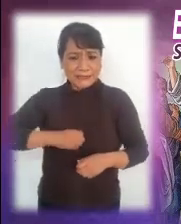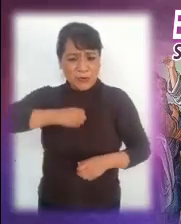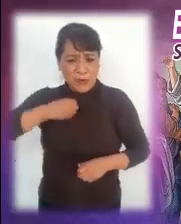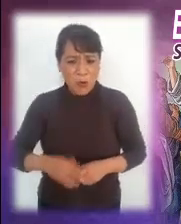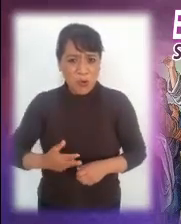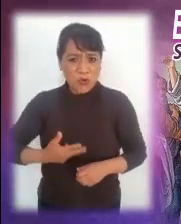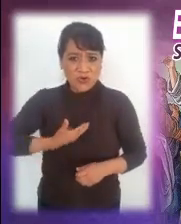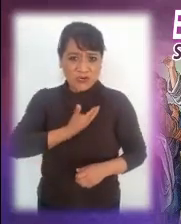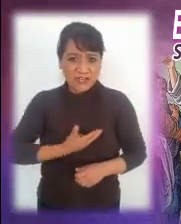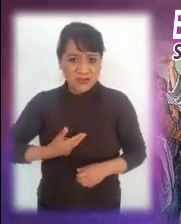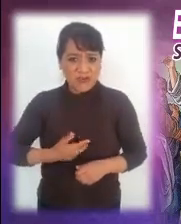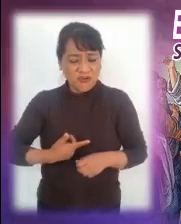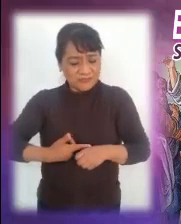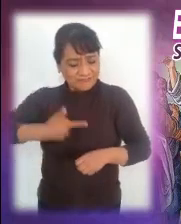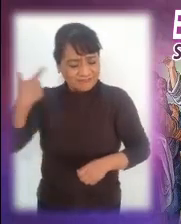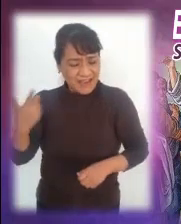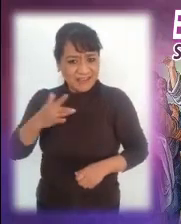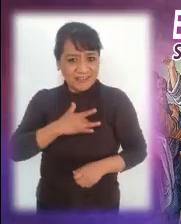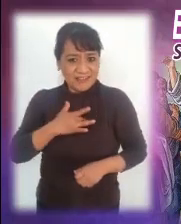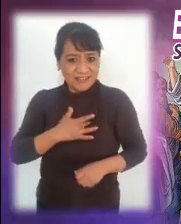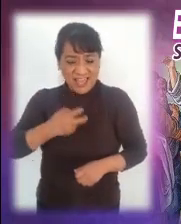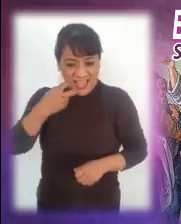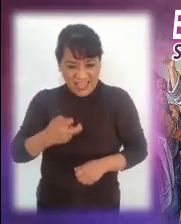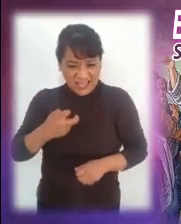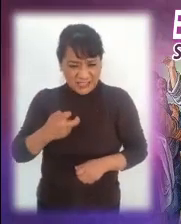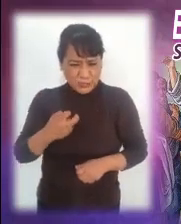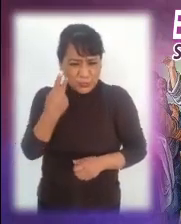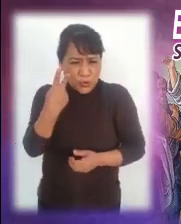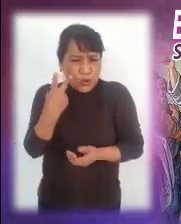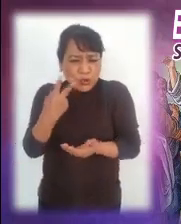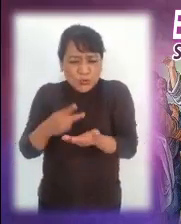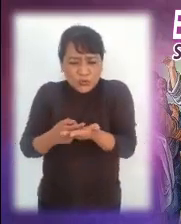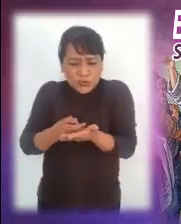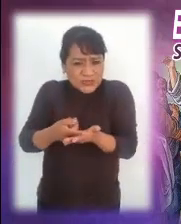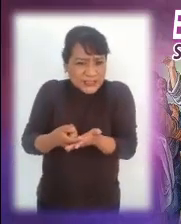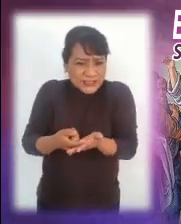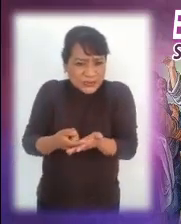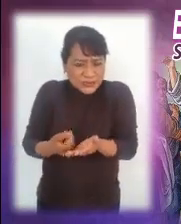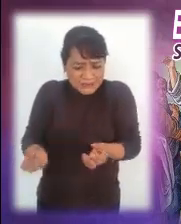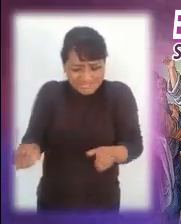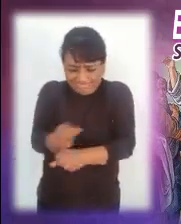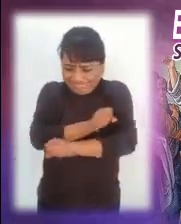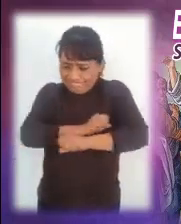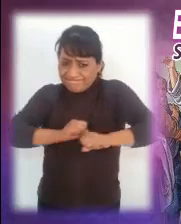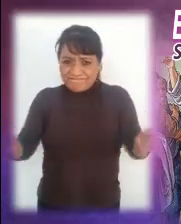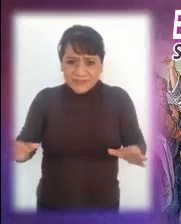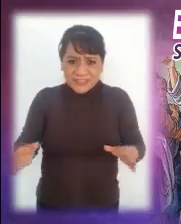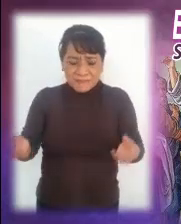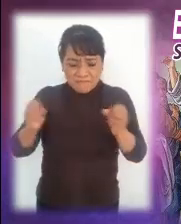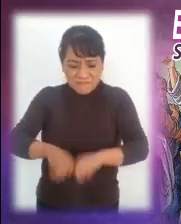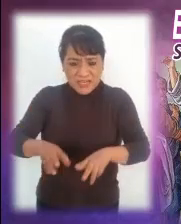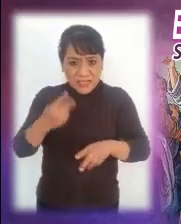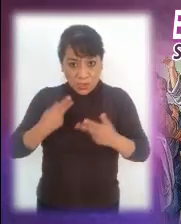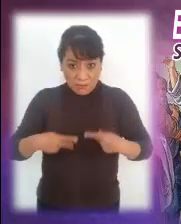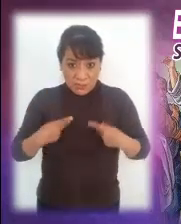odio y el rencor. Es un gusano que corroe, que destruye y que aniquila.